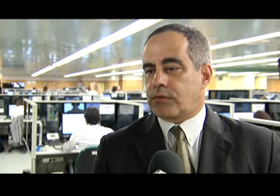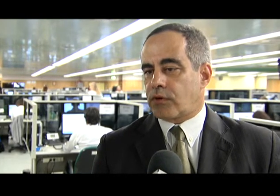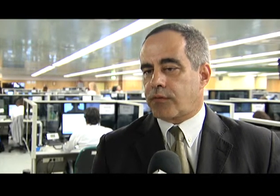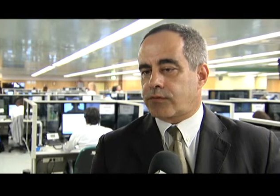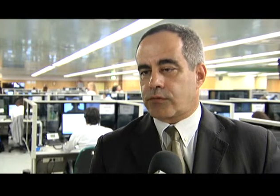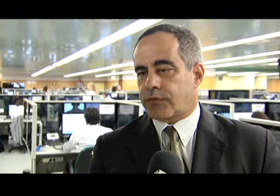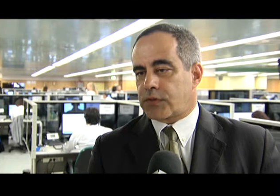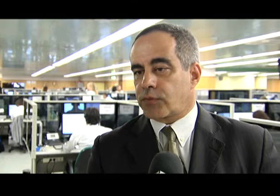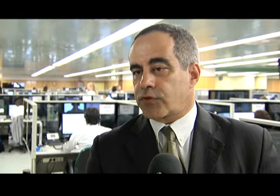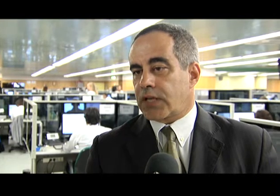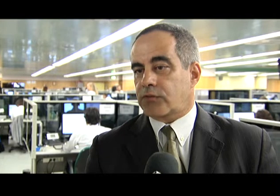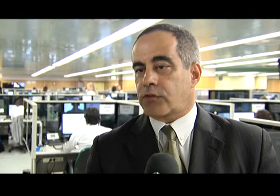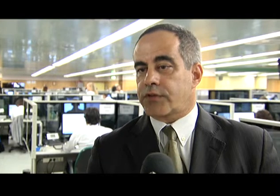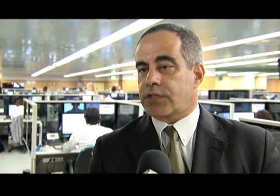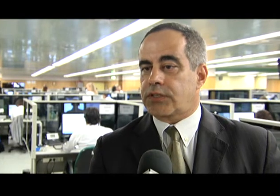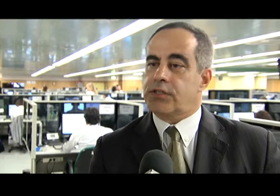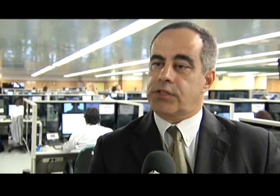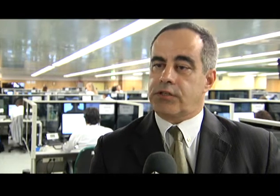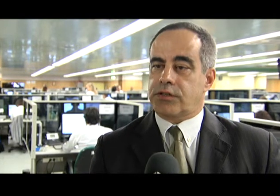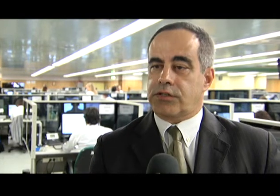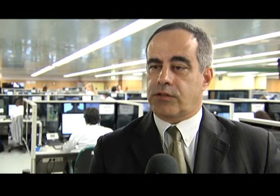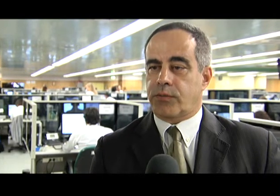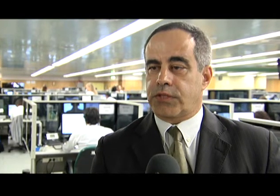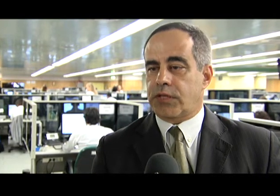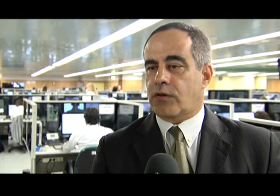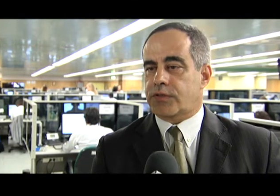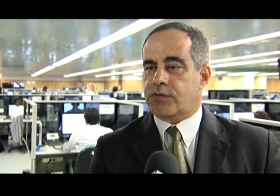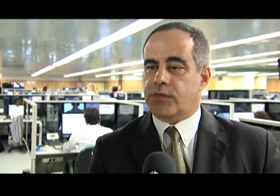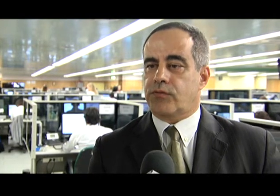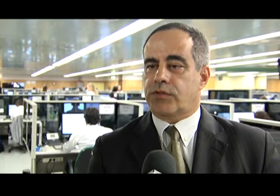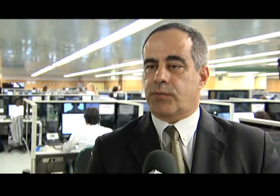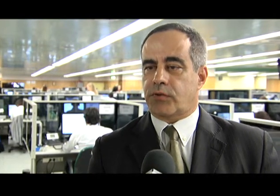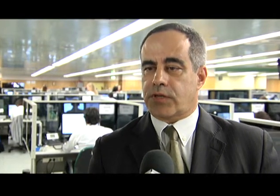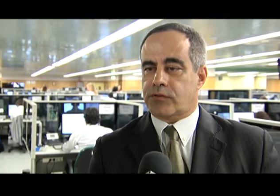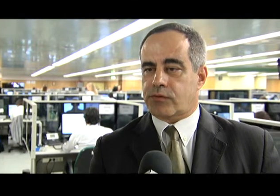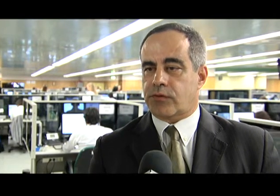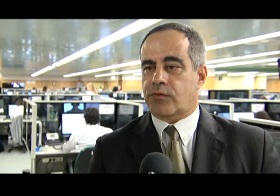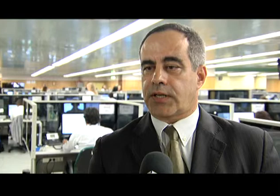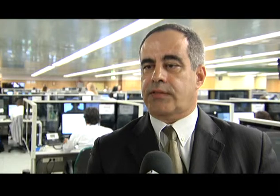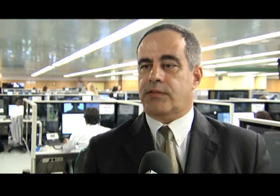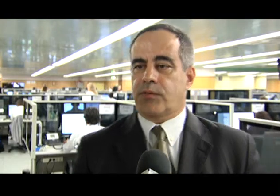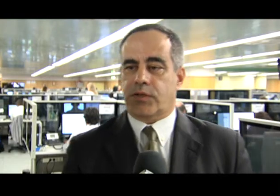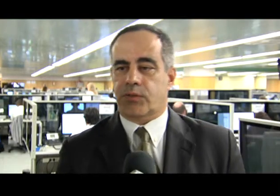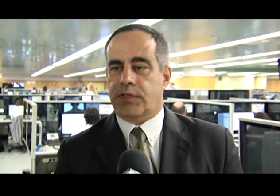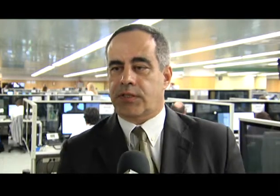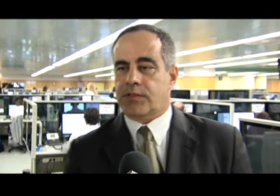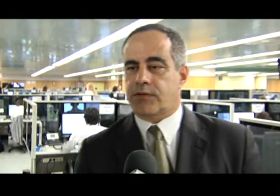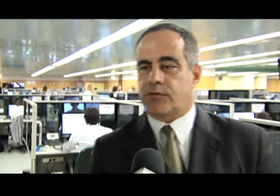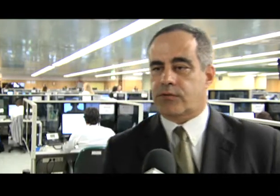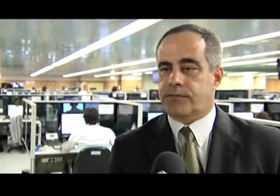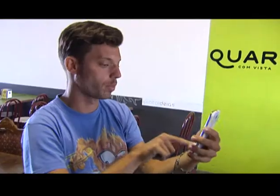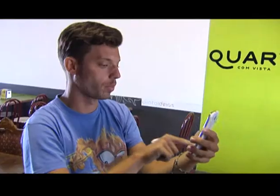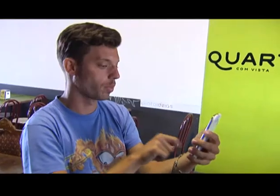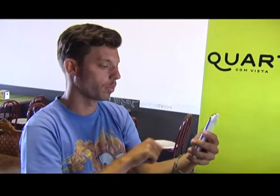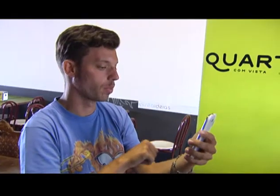um projeto com novas características e que obriga a novos desafios e a procurar soluções concretas para responder a esses